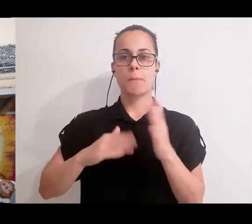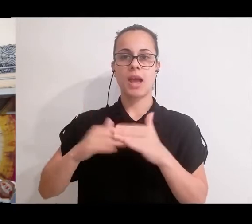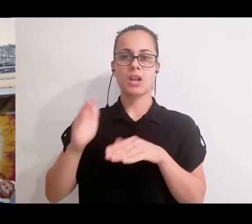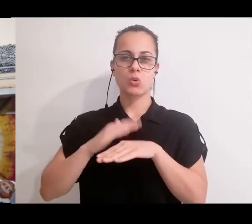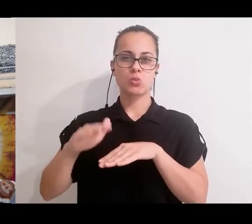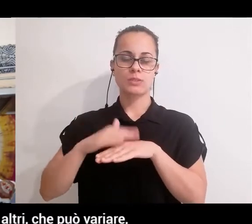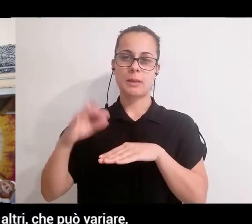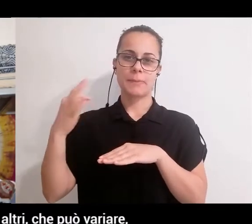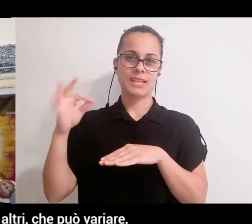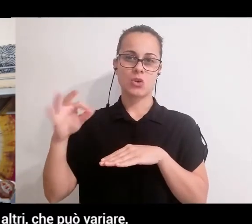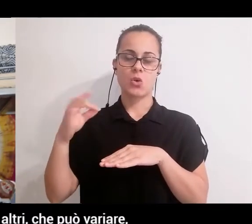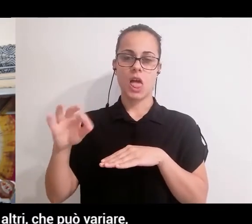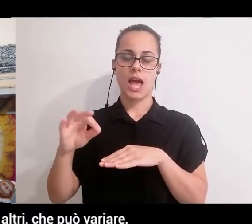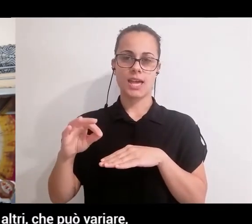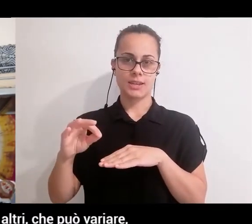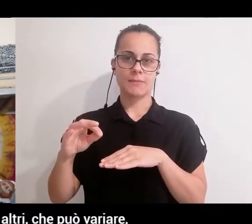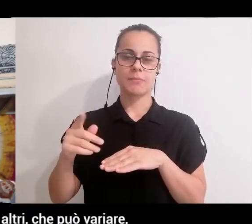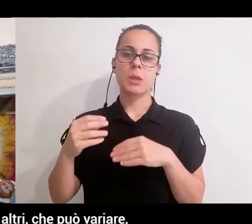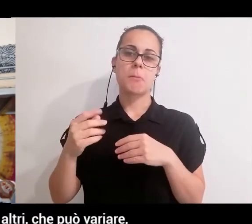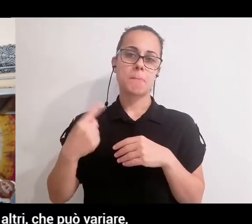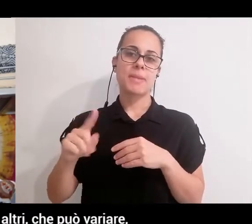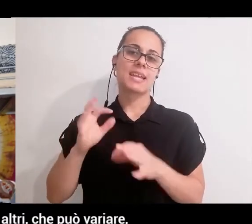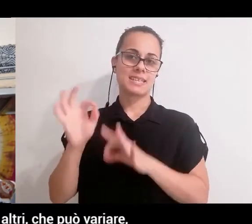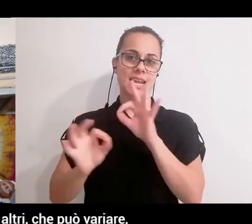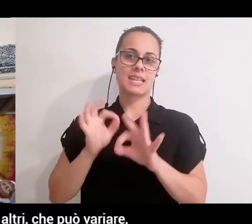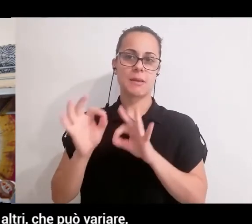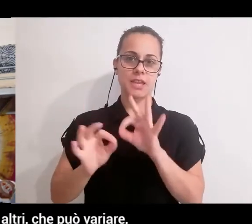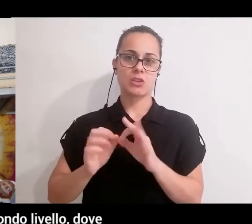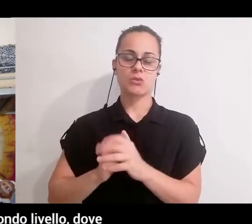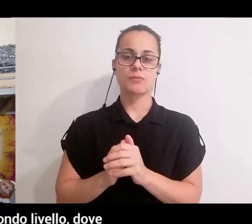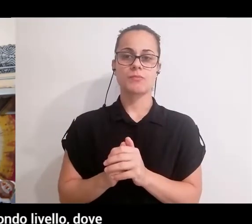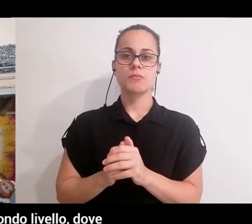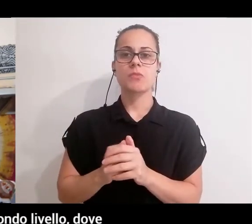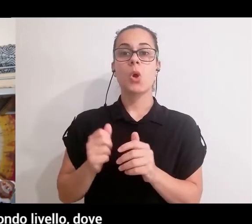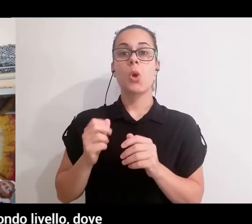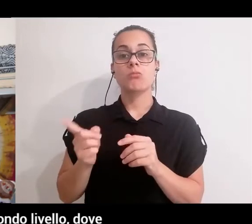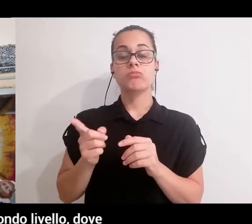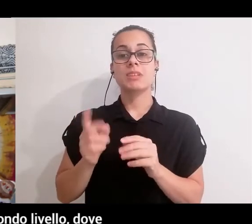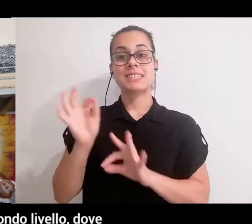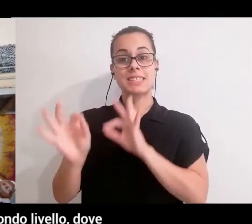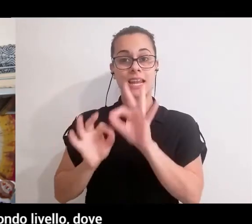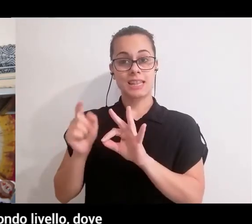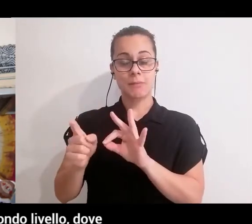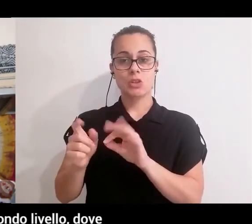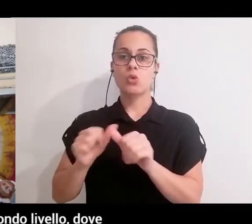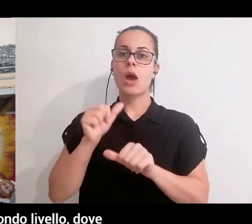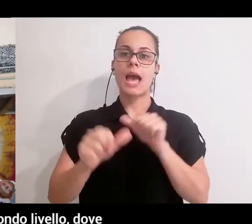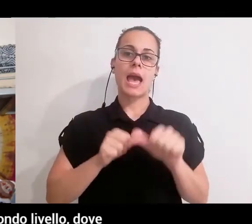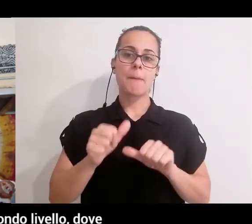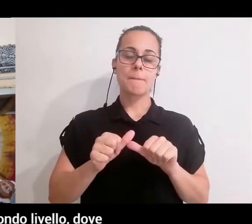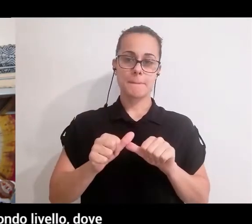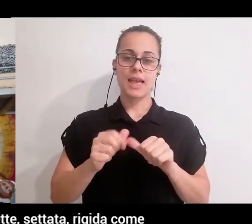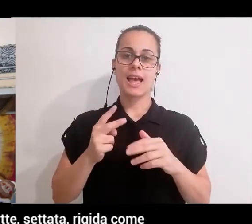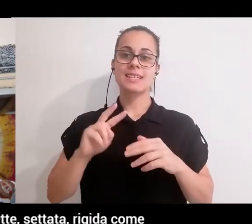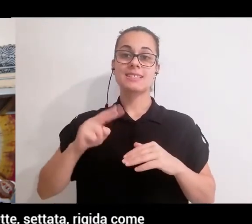mani che utilizziamo per dare i trattamenti agli altri, che può variare invece per quanto riguarda il Reiki di secondo livello,